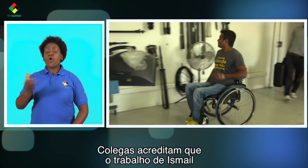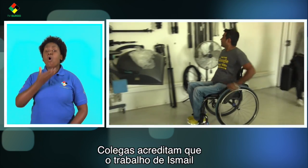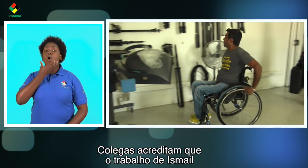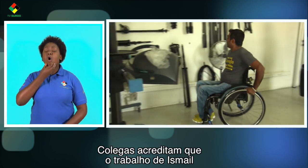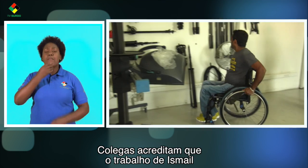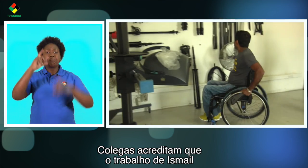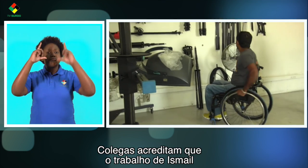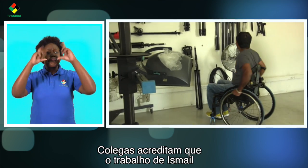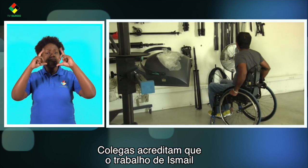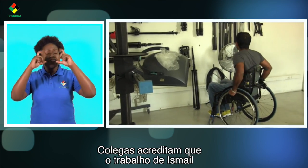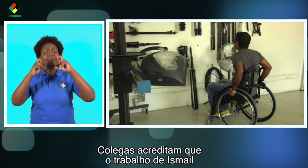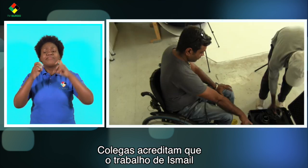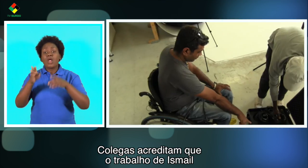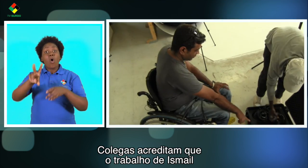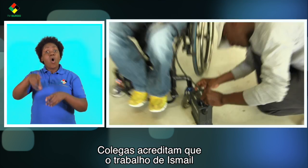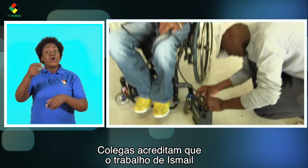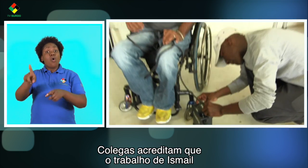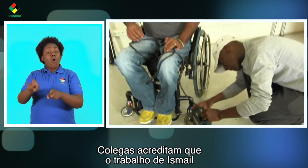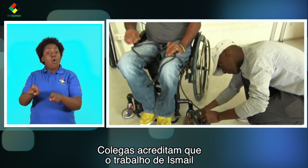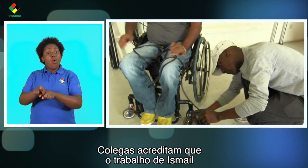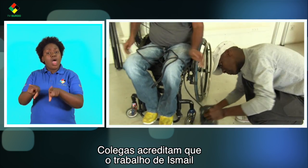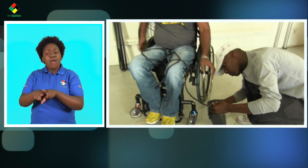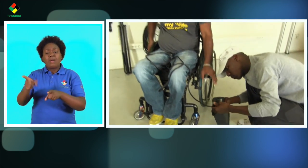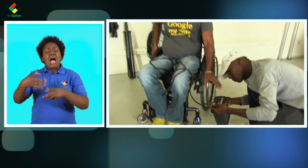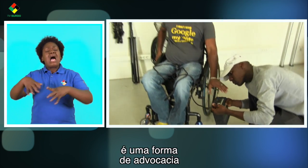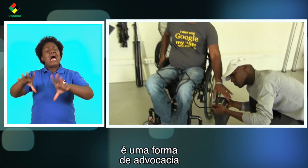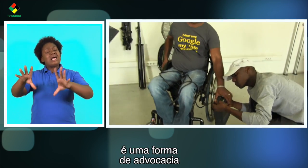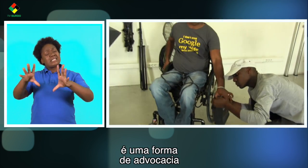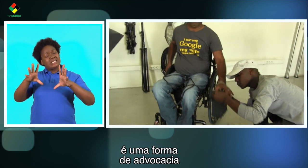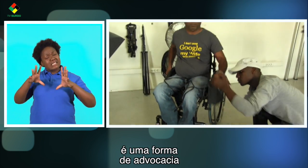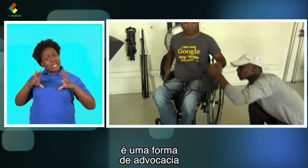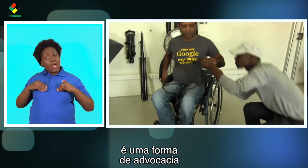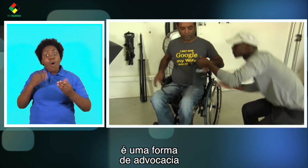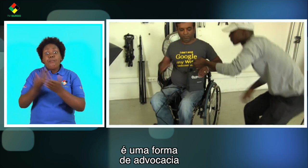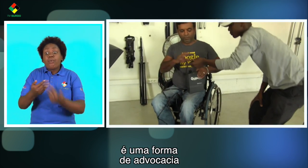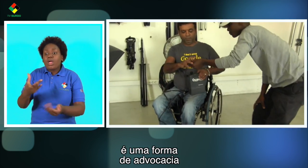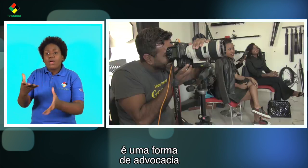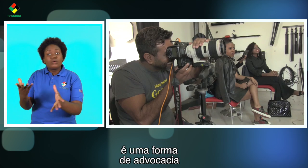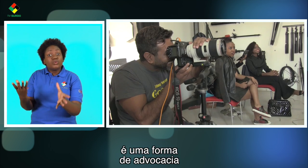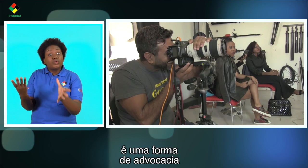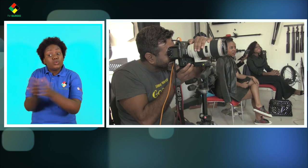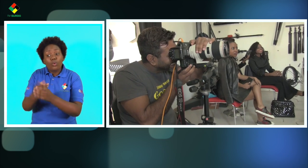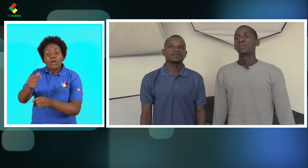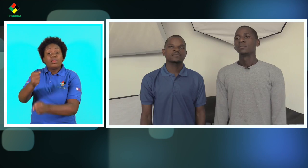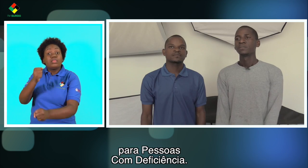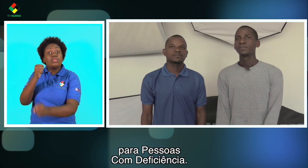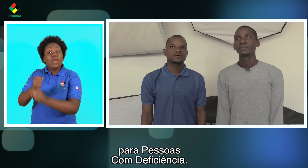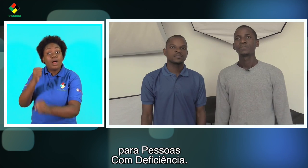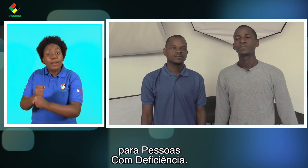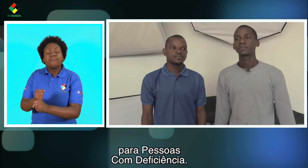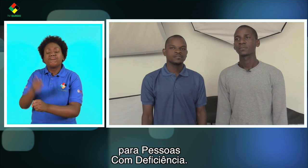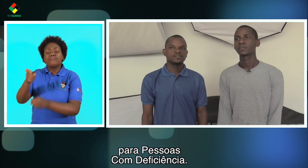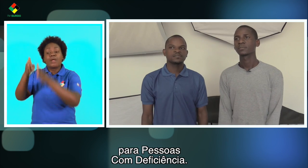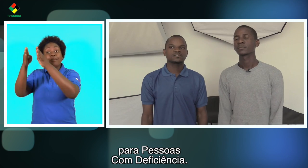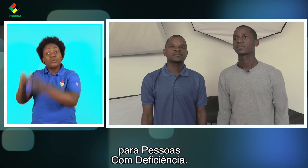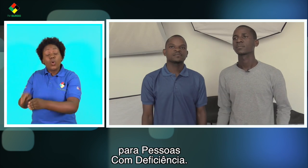Colegas acreditam que o trabalho de Ismael é uma forma de advocacia para